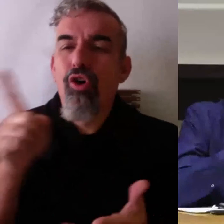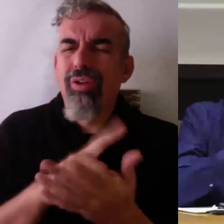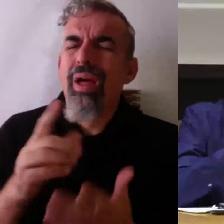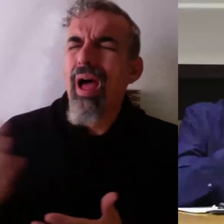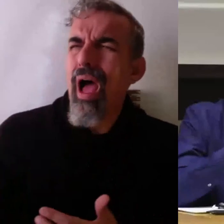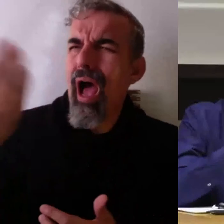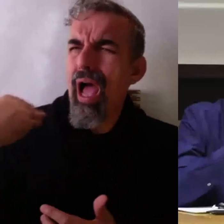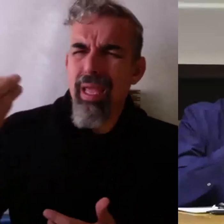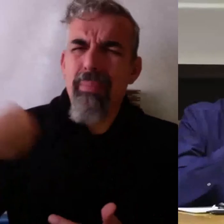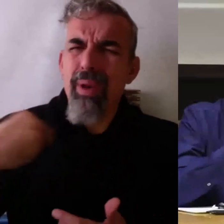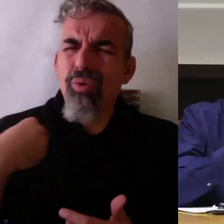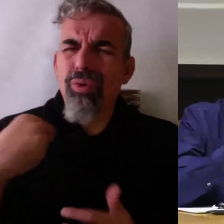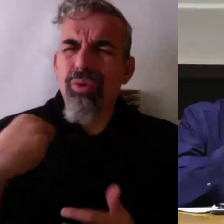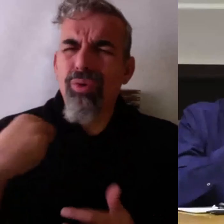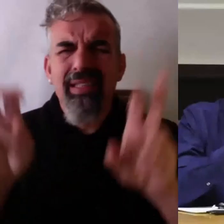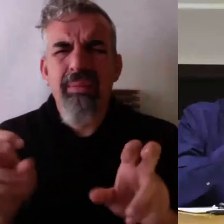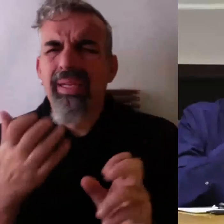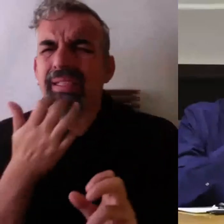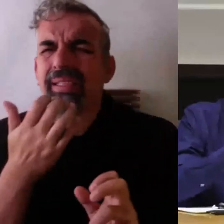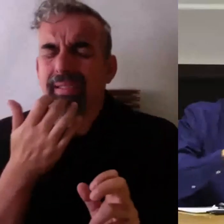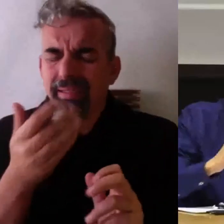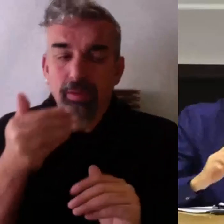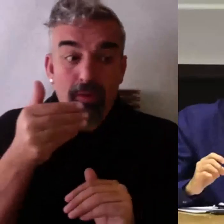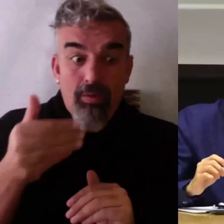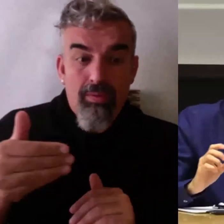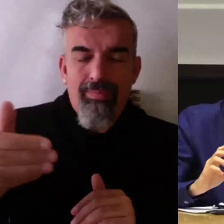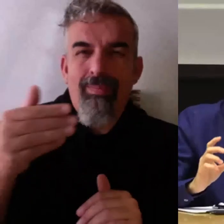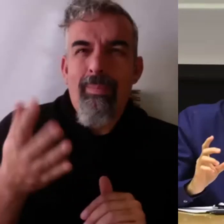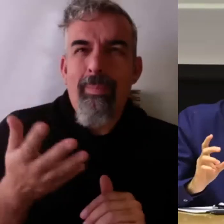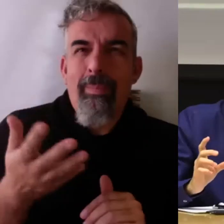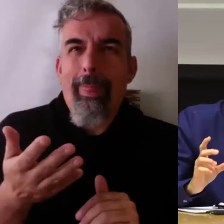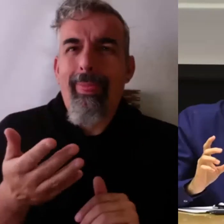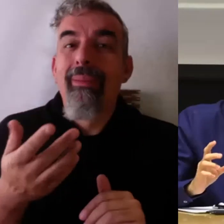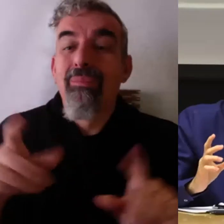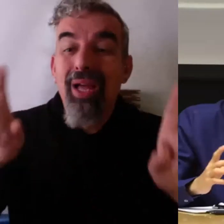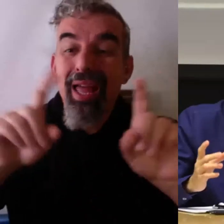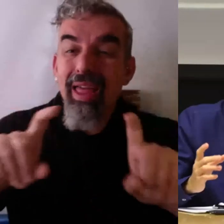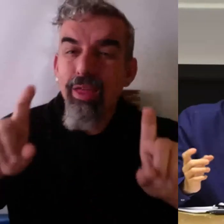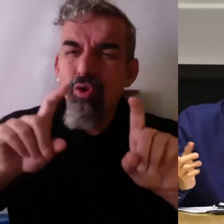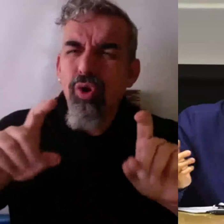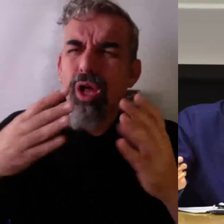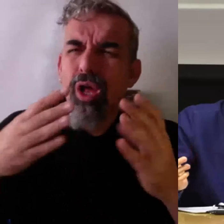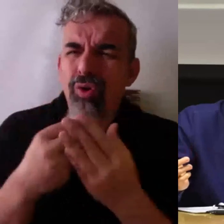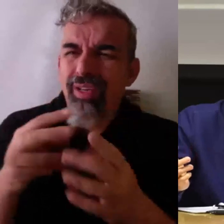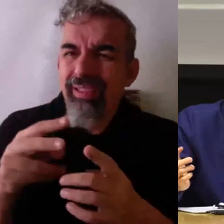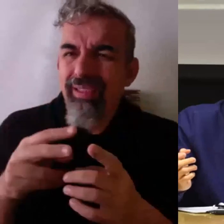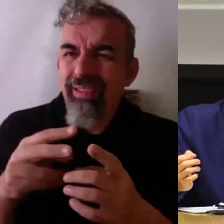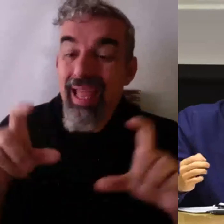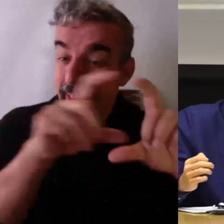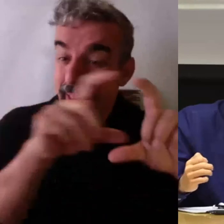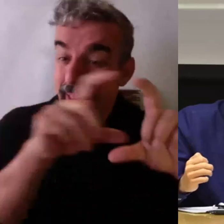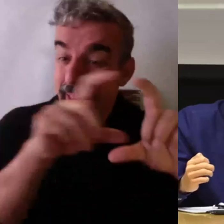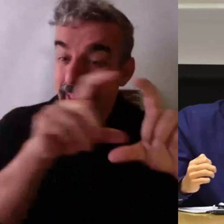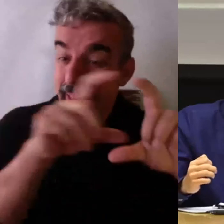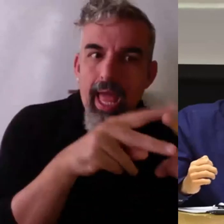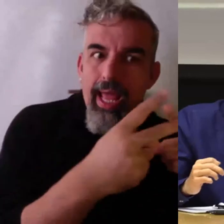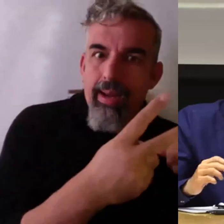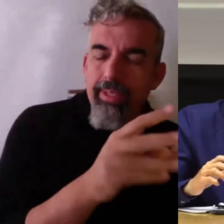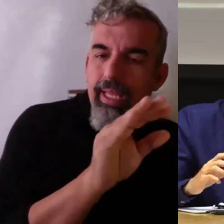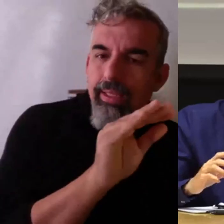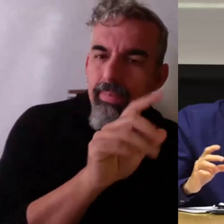acerca de si debería la universidad educarte con las herramientas que utilizan las empresas. Pues,